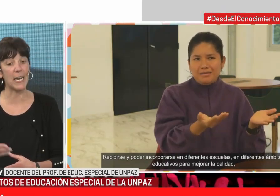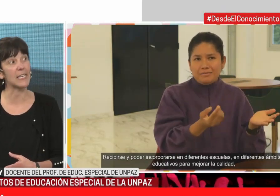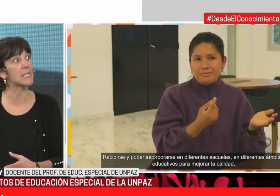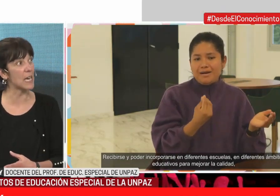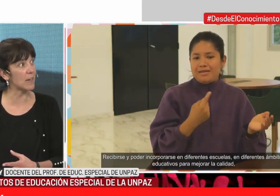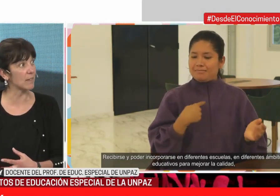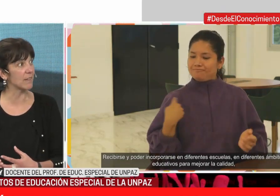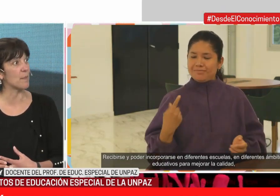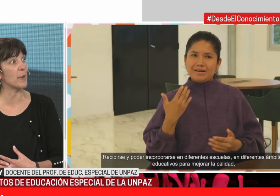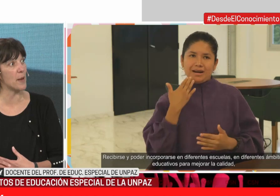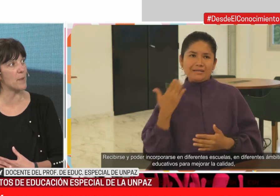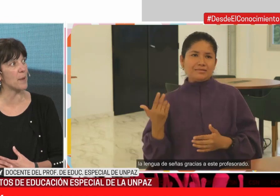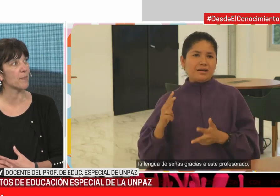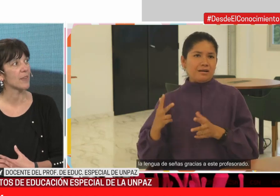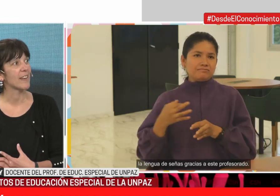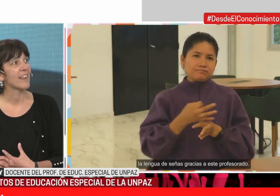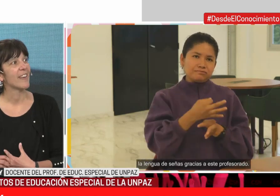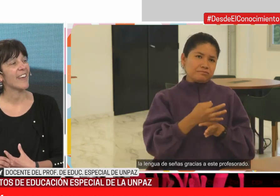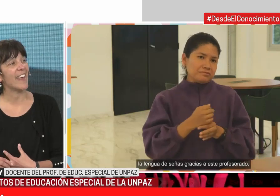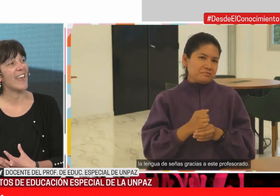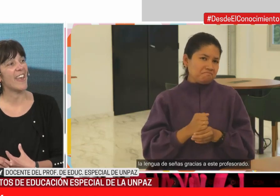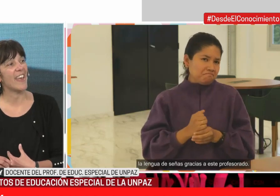para iniciar en breve.